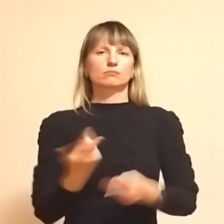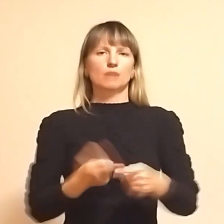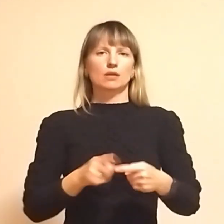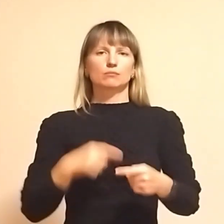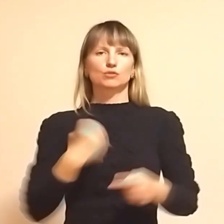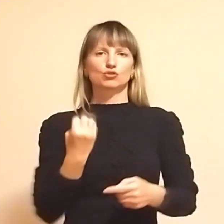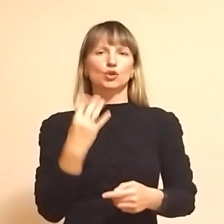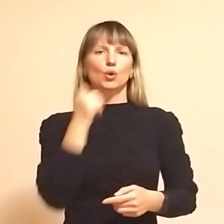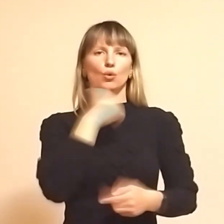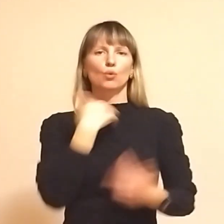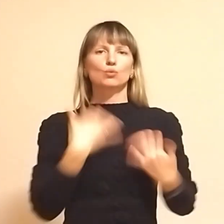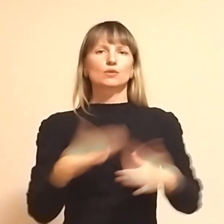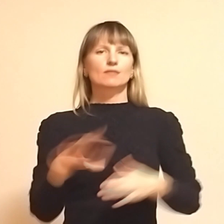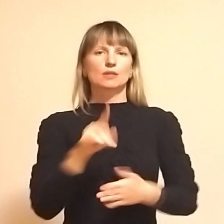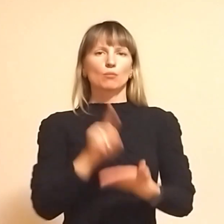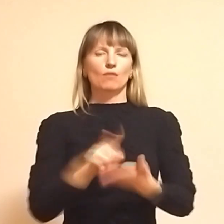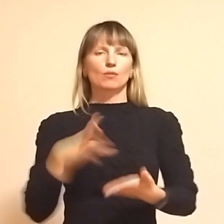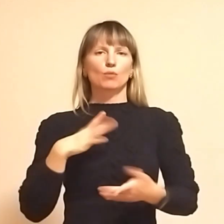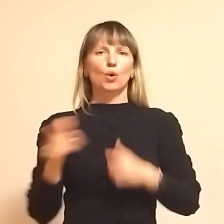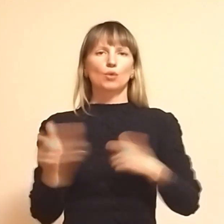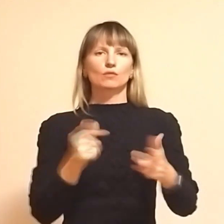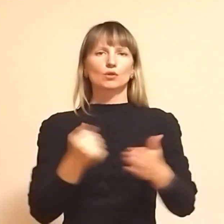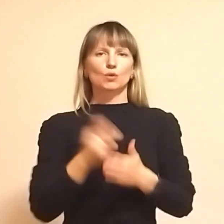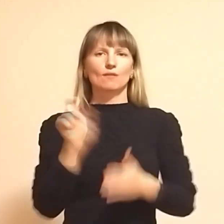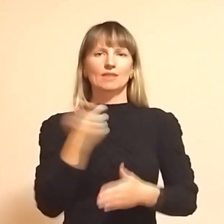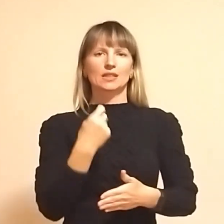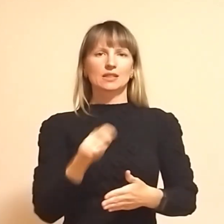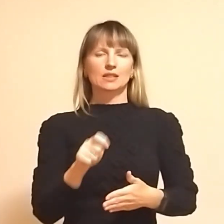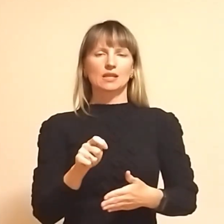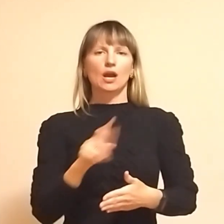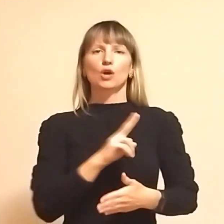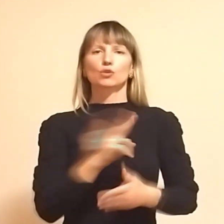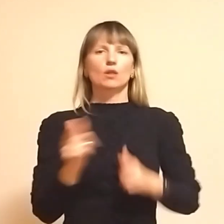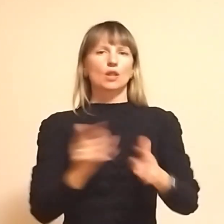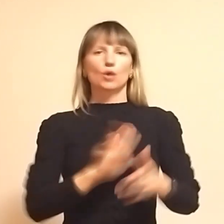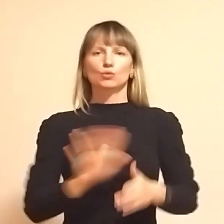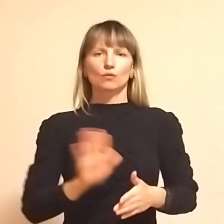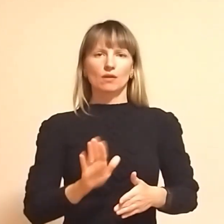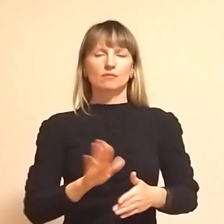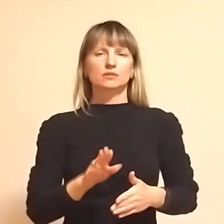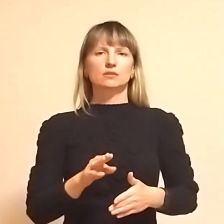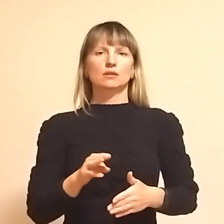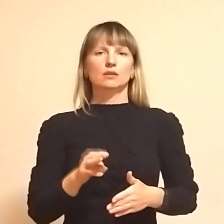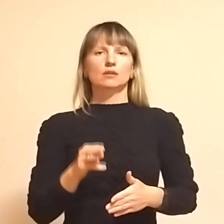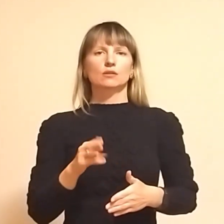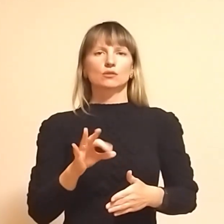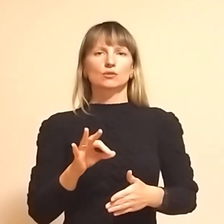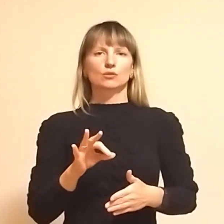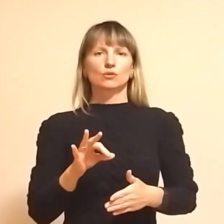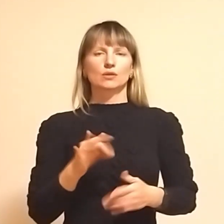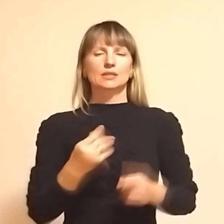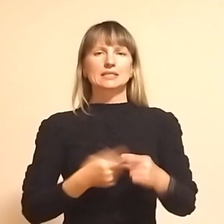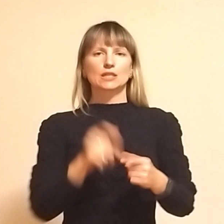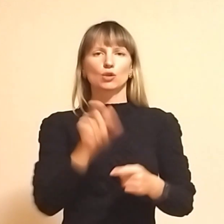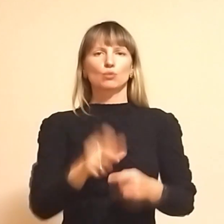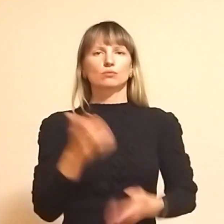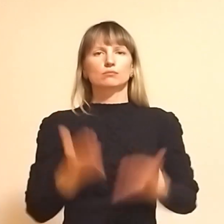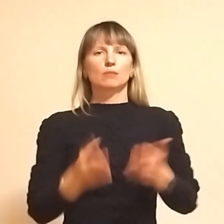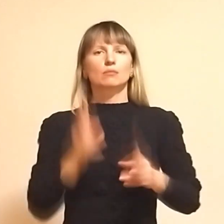з 2014 року вже всі повинні були готуватися до війни. А хто не готувався, ці люди, мабуть, не